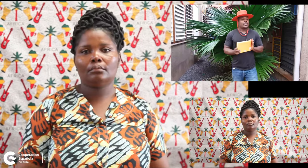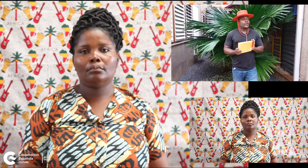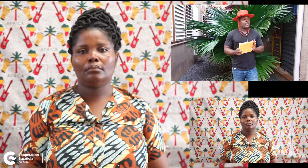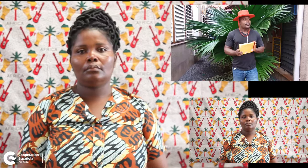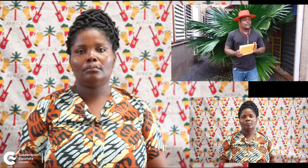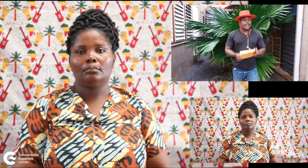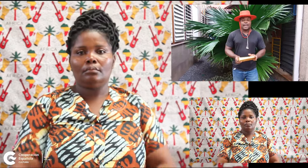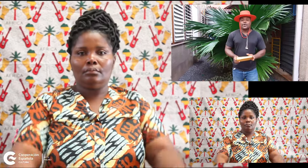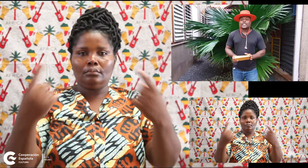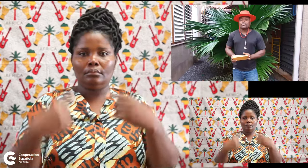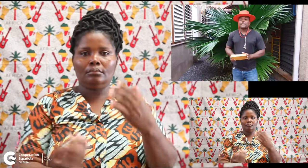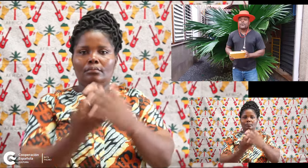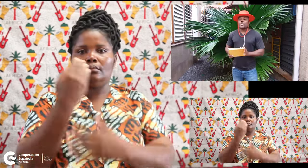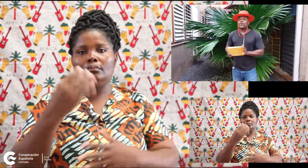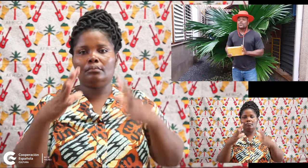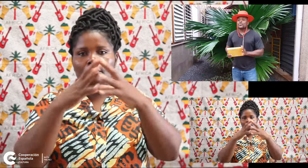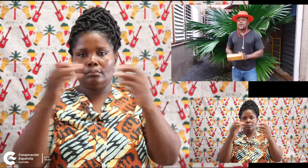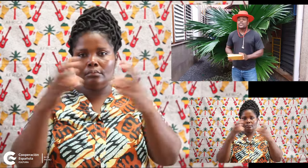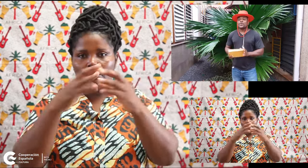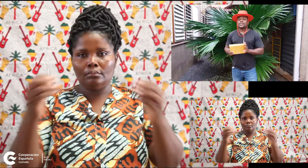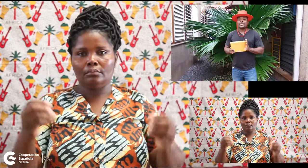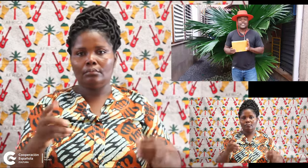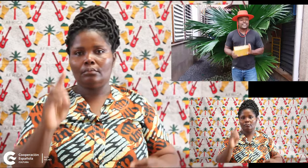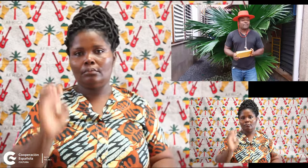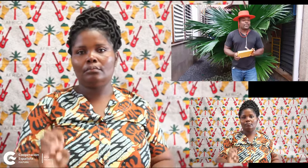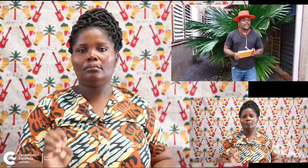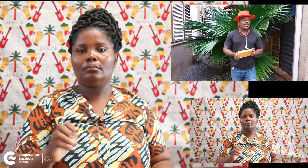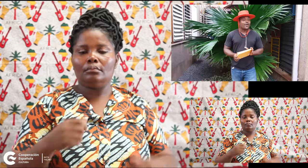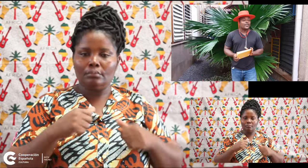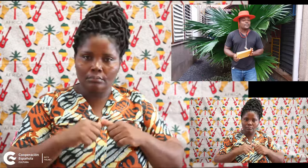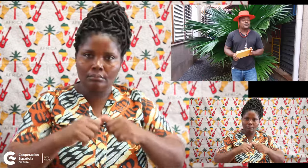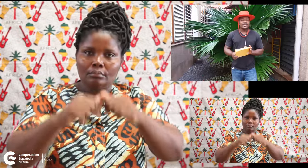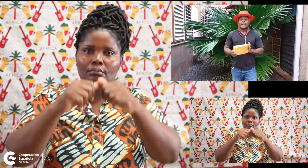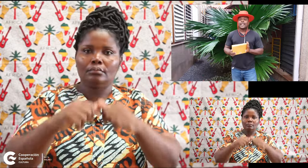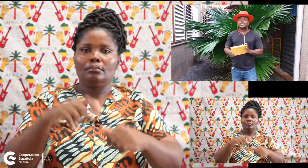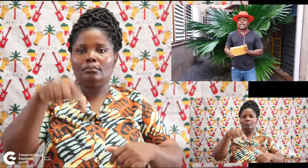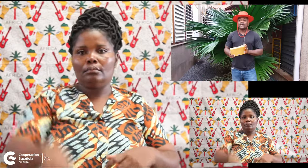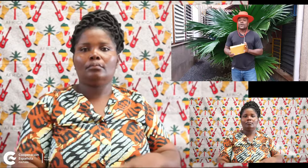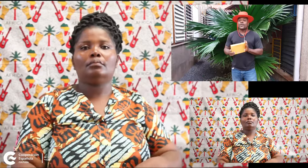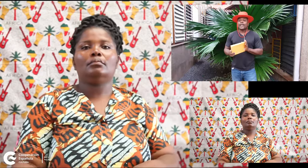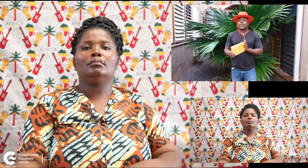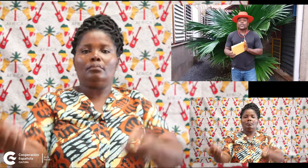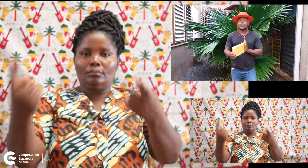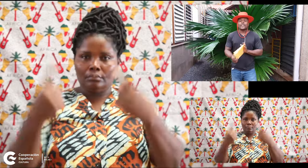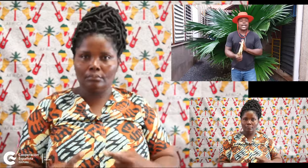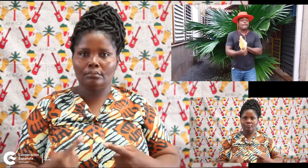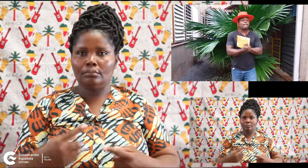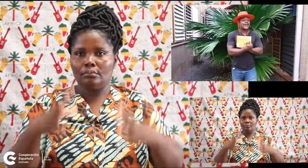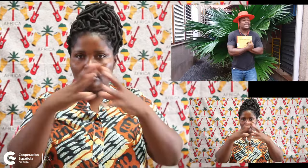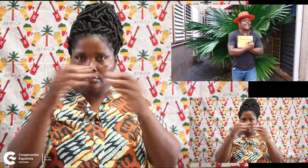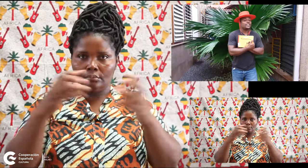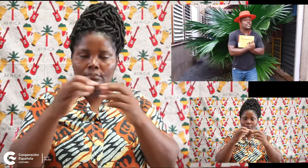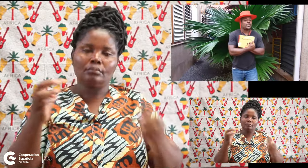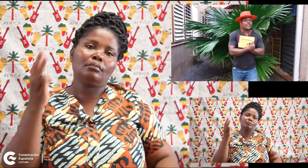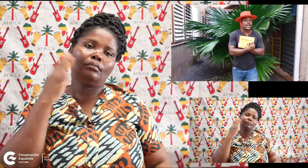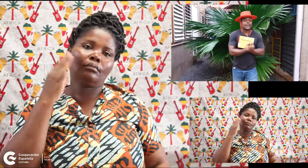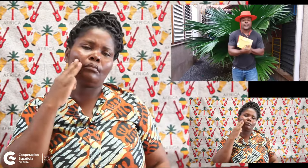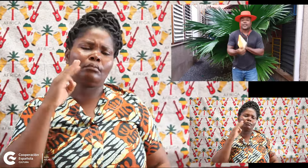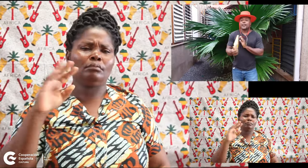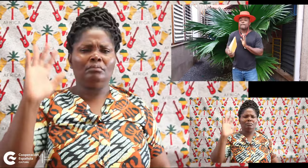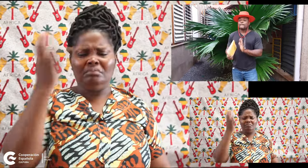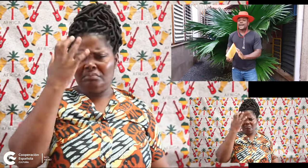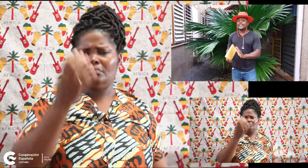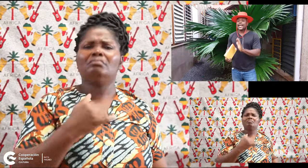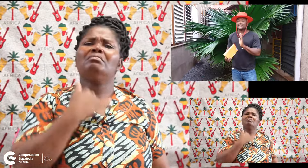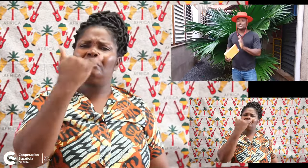Hola, traemos de nuevo los cuentos de siempre. Hoy les traigo el cuento de Madre Chillona.